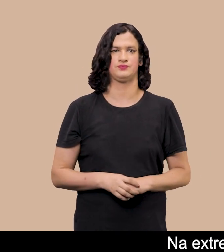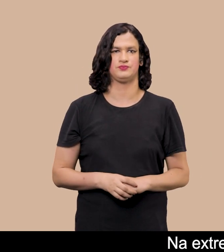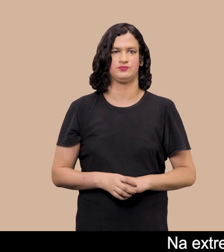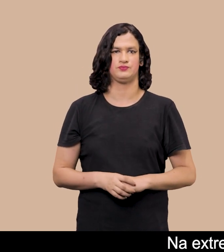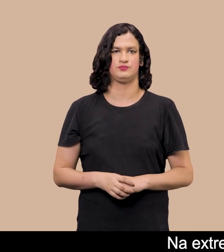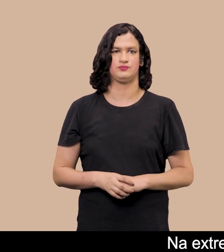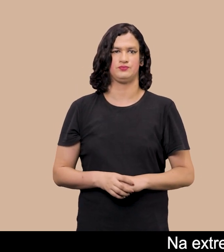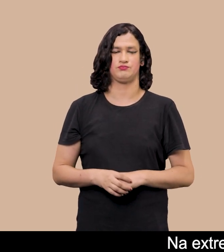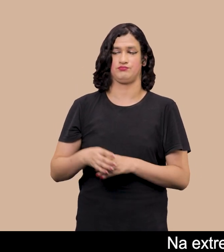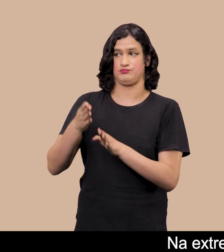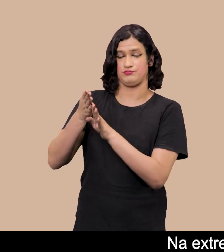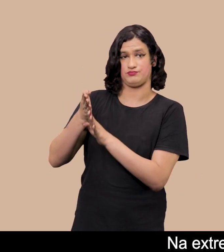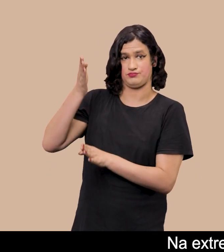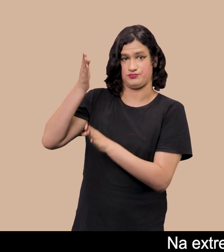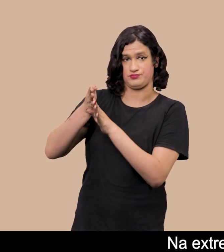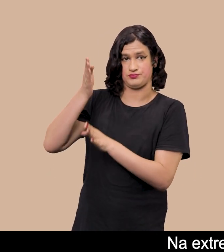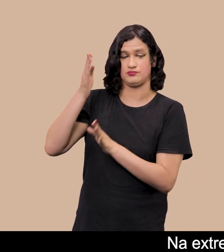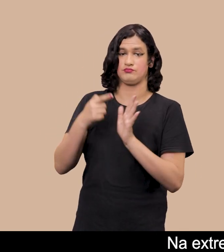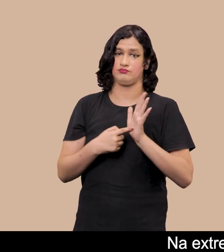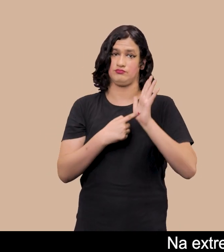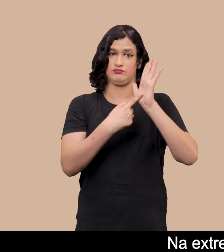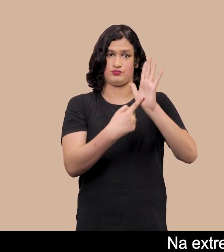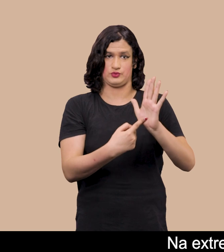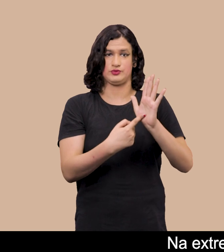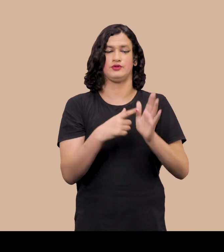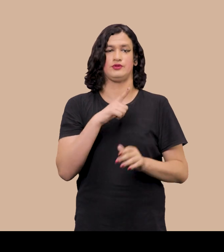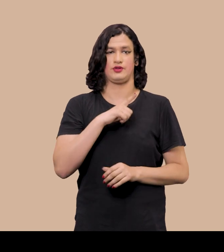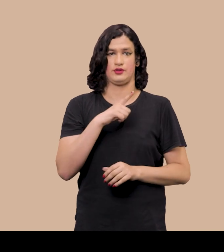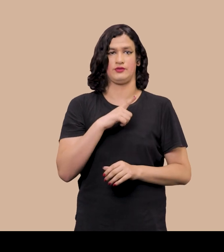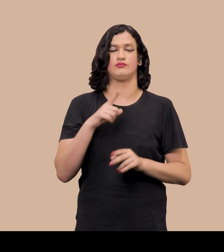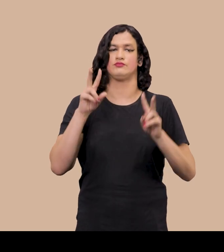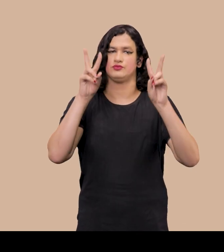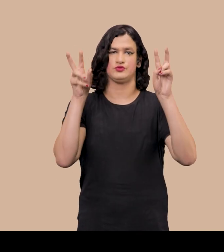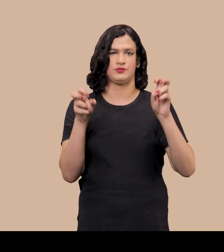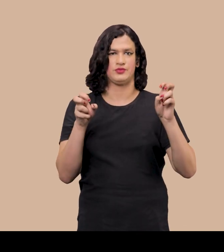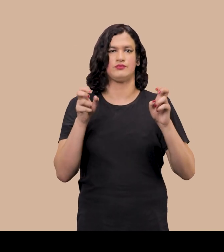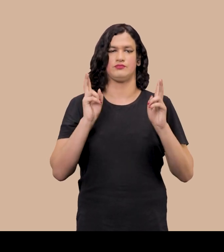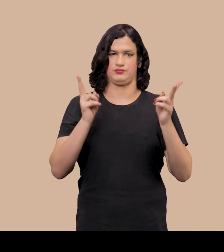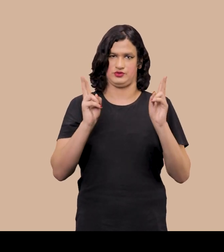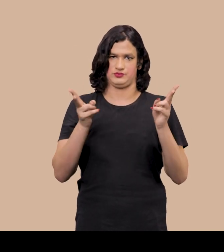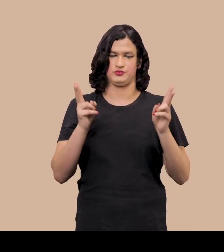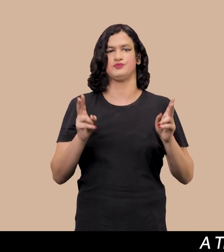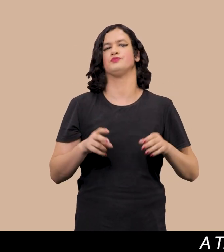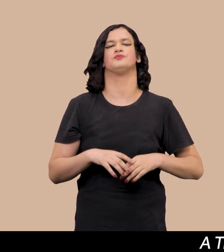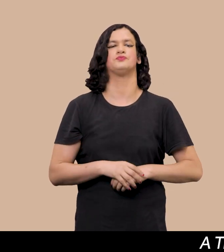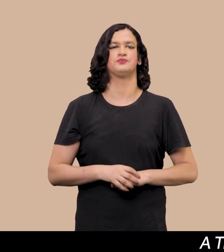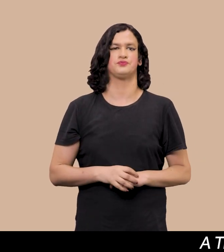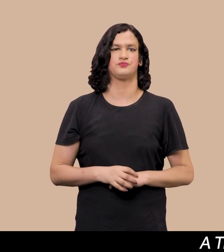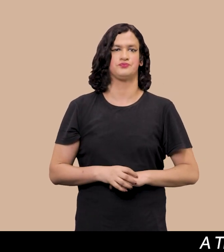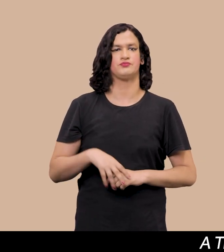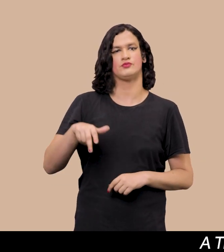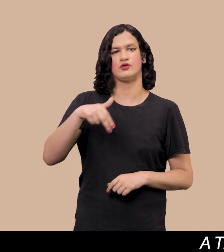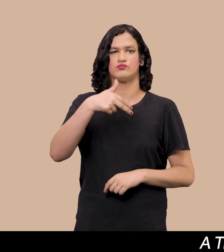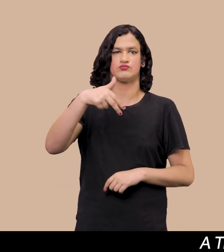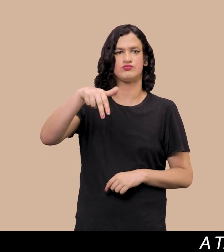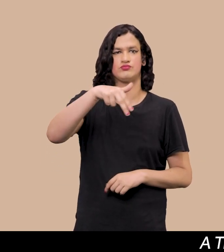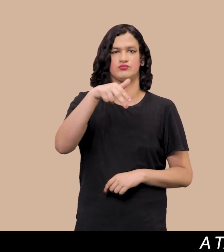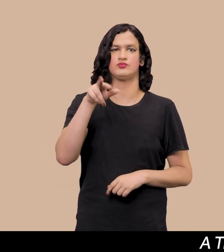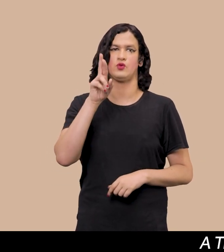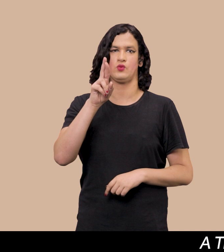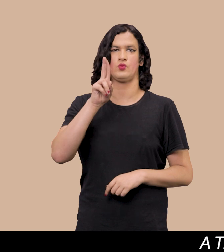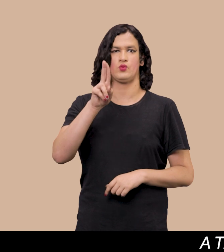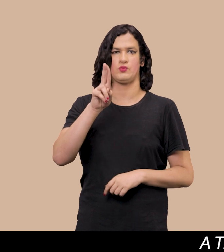Na extremidade direita da parede onde se encontra exposta a série Está uma obra de mesmo título A travessia do Rubicão